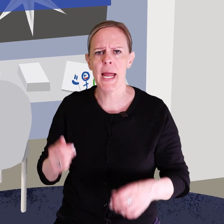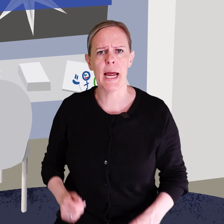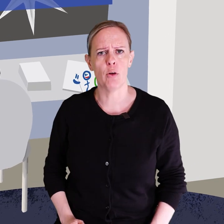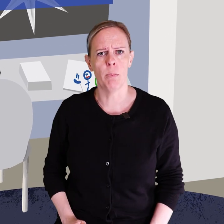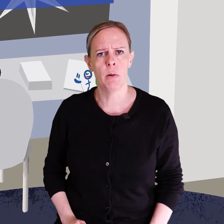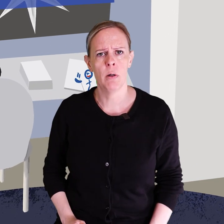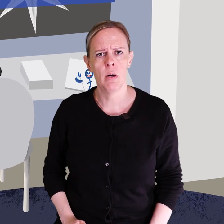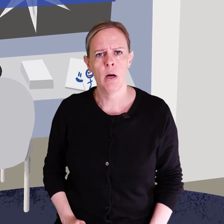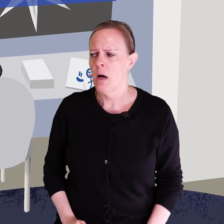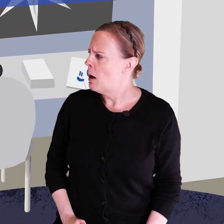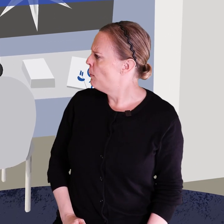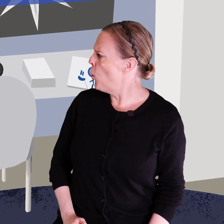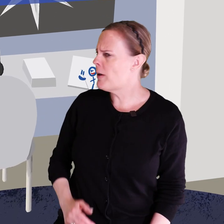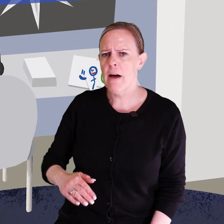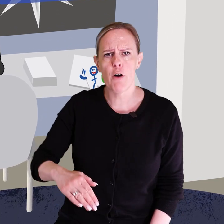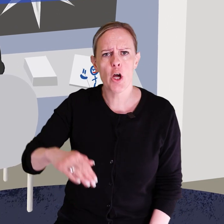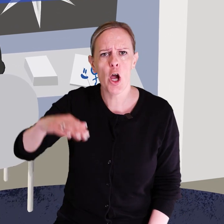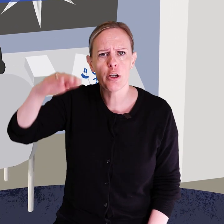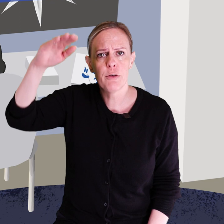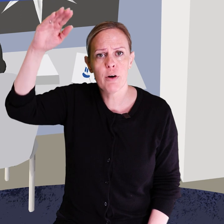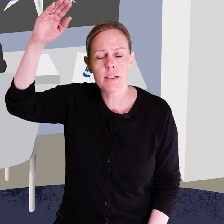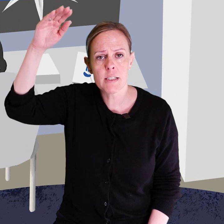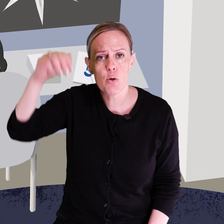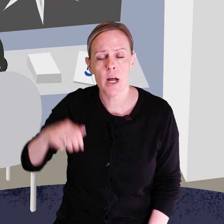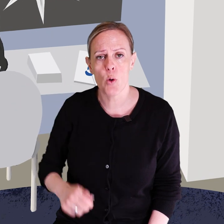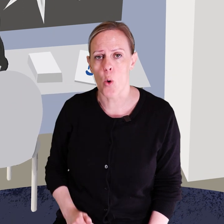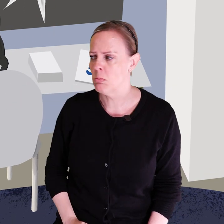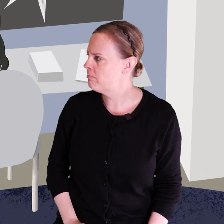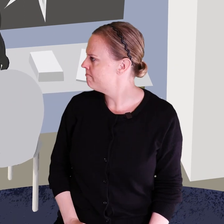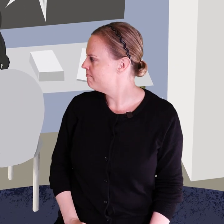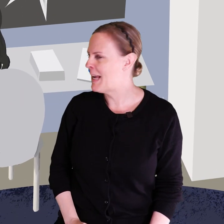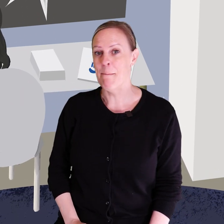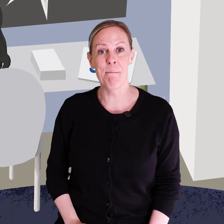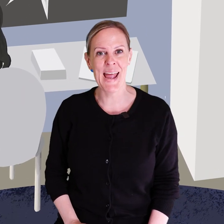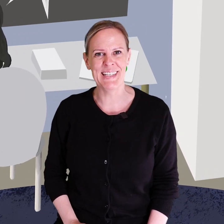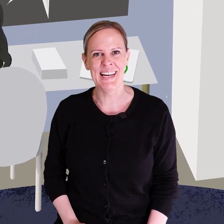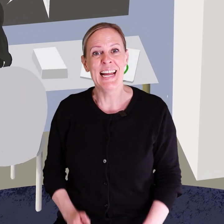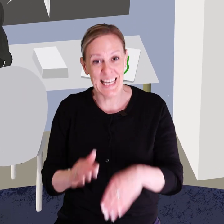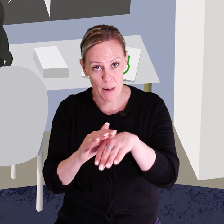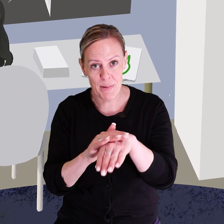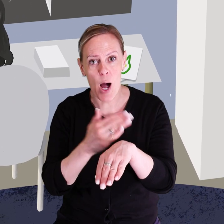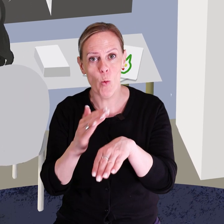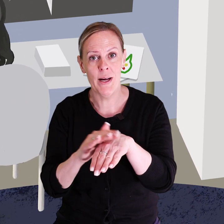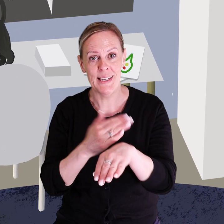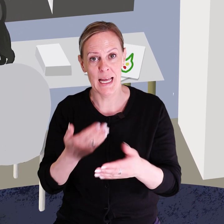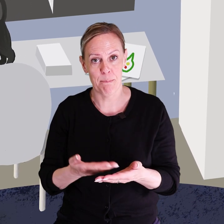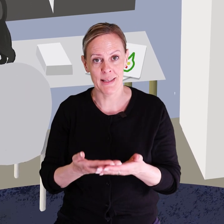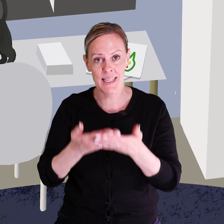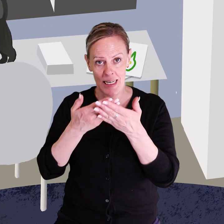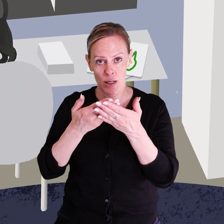ner dem? Bordet är för högt för att han ska kunna nå. Men lilla Mjau hjälper till.